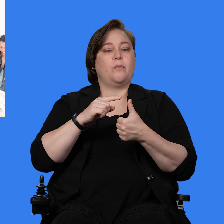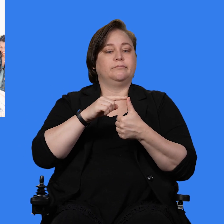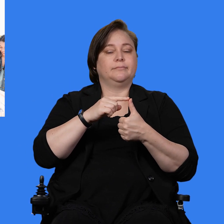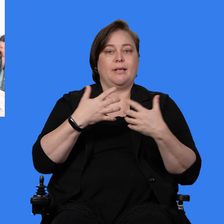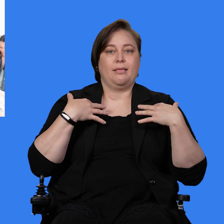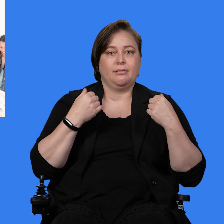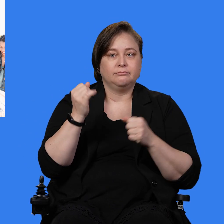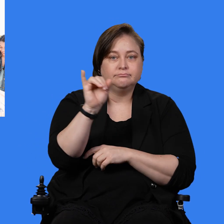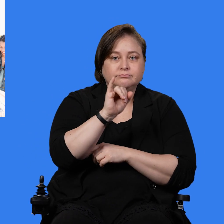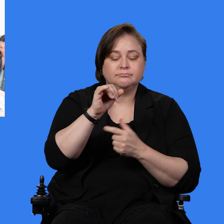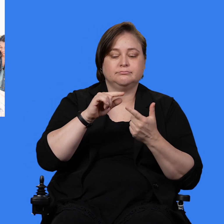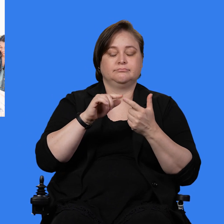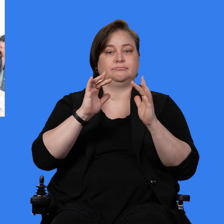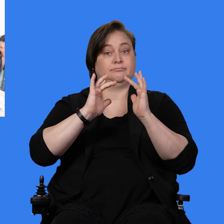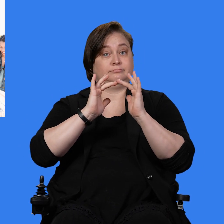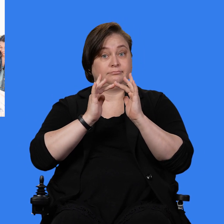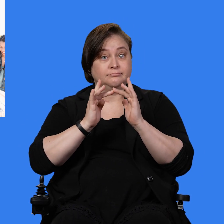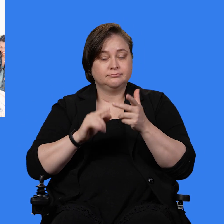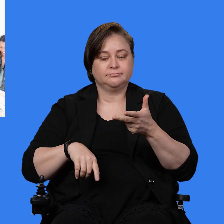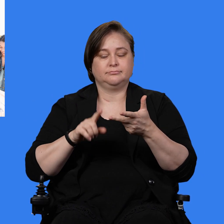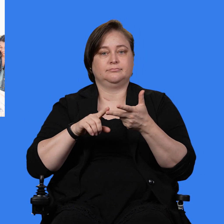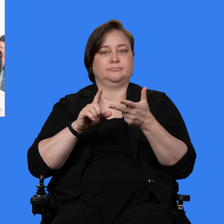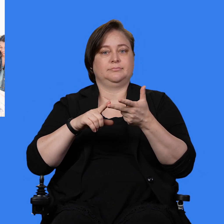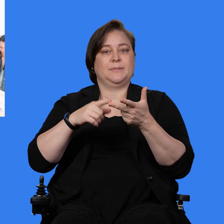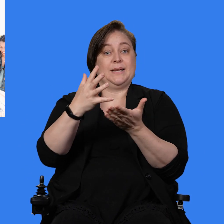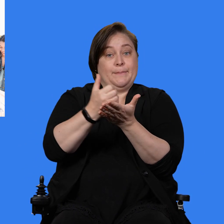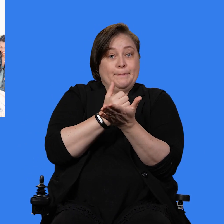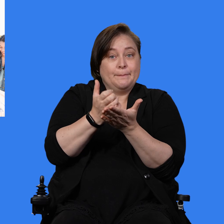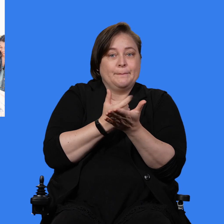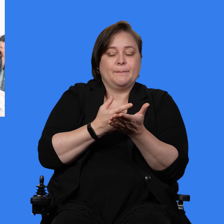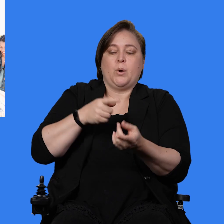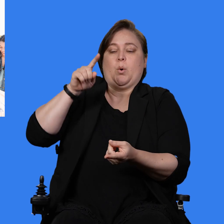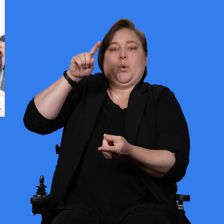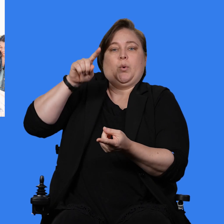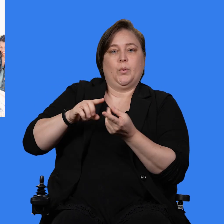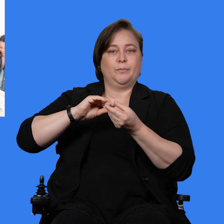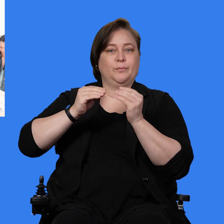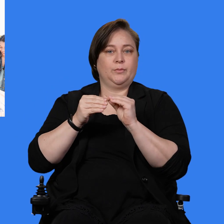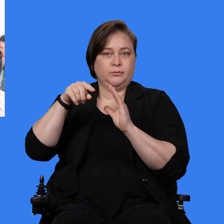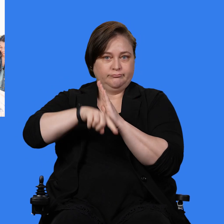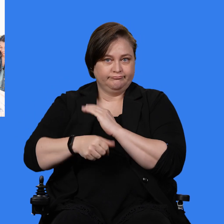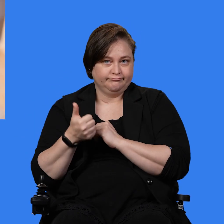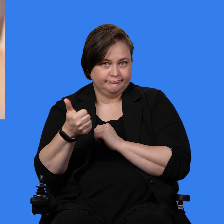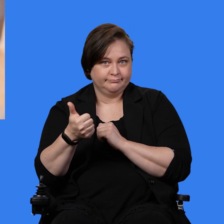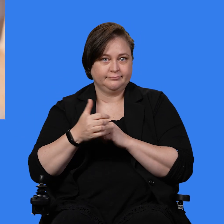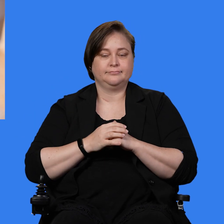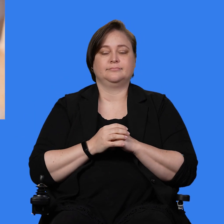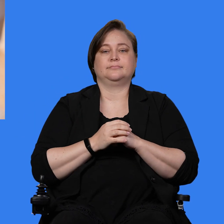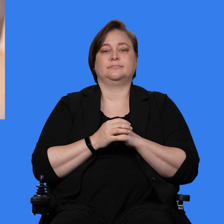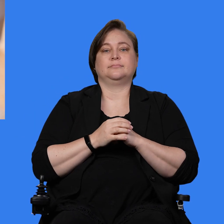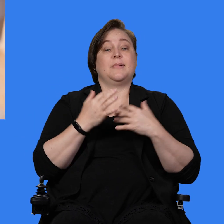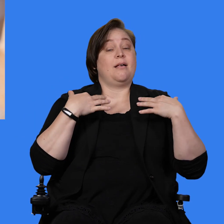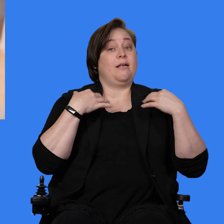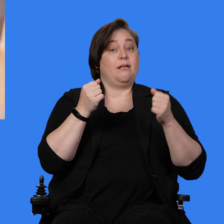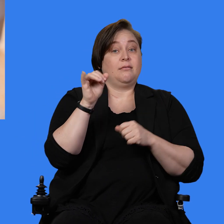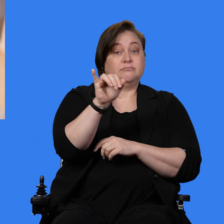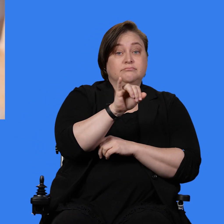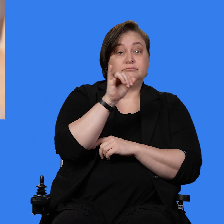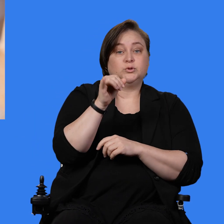médico, de acceso a Internet de banda ancha y de ingresos tuvieron tasas más bajas de suicidio. La cobertura de seguro médico ayuda a las